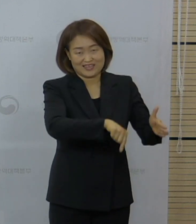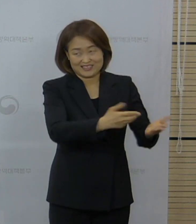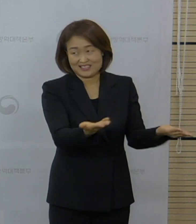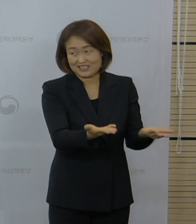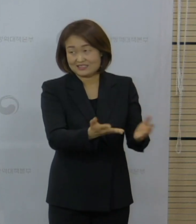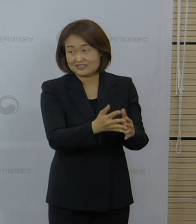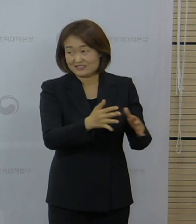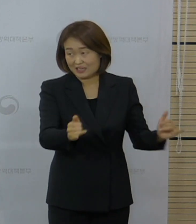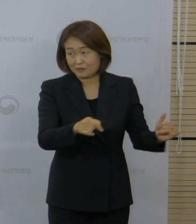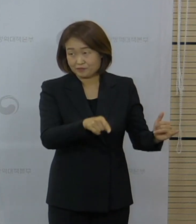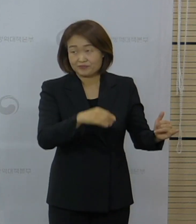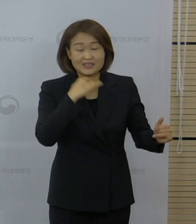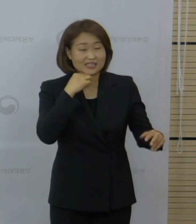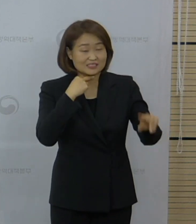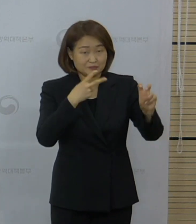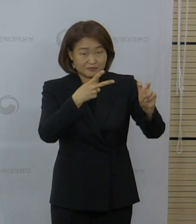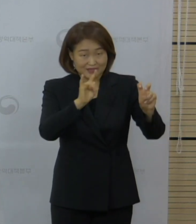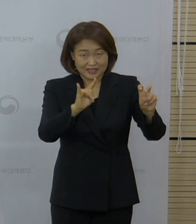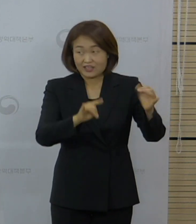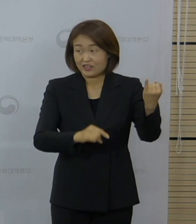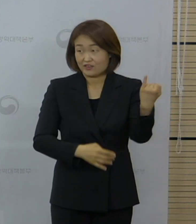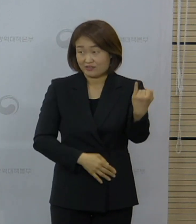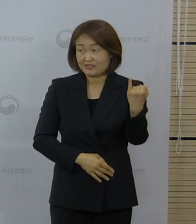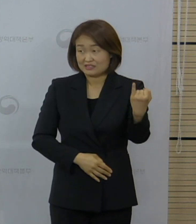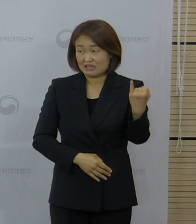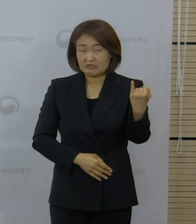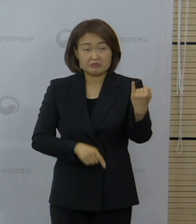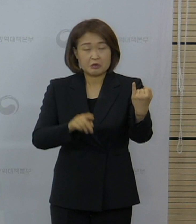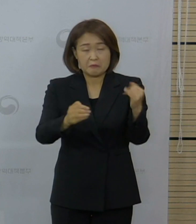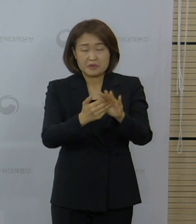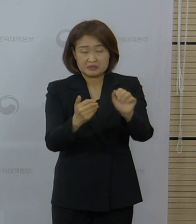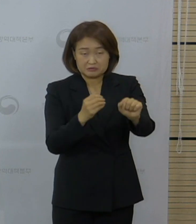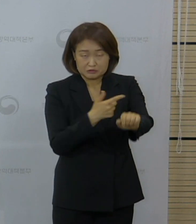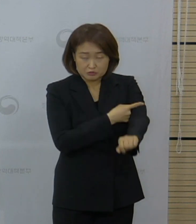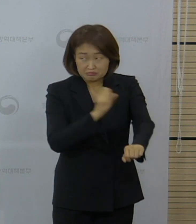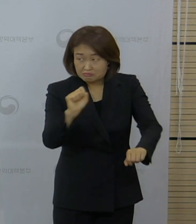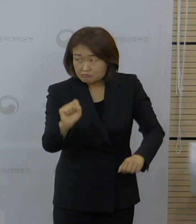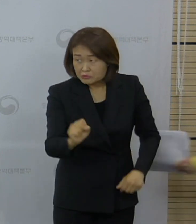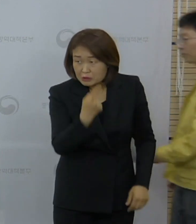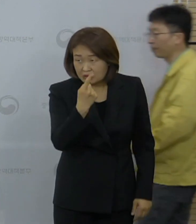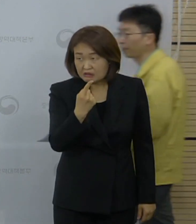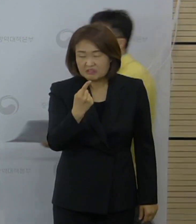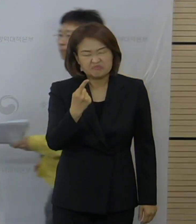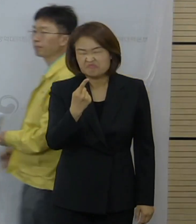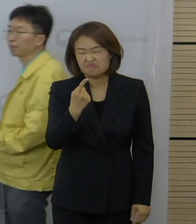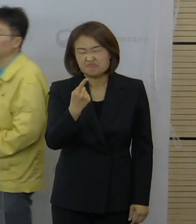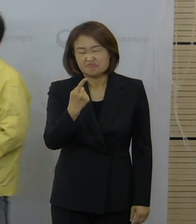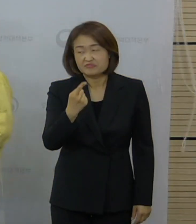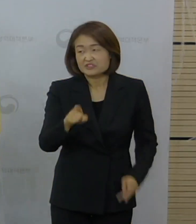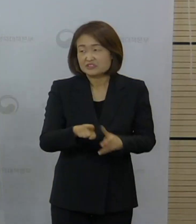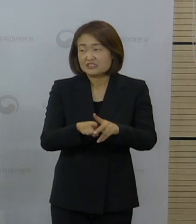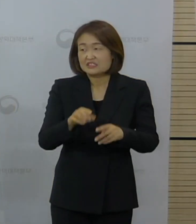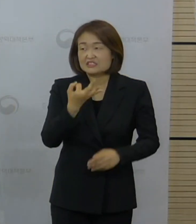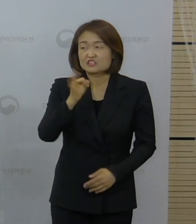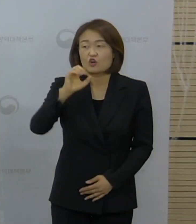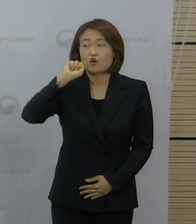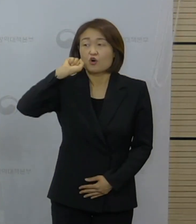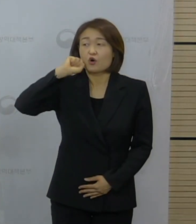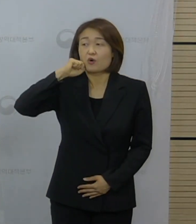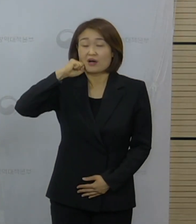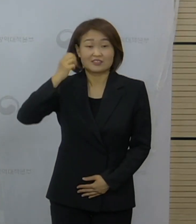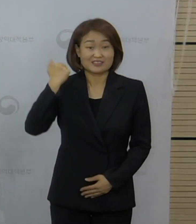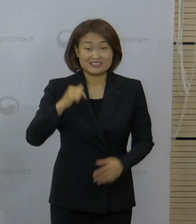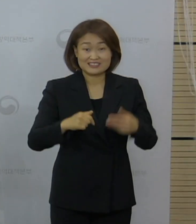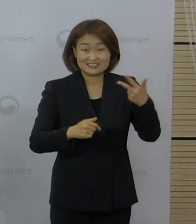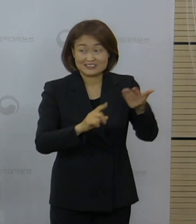사례는 지난 7일 발표해 주었던 국내 세 번째 혈전 발생 관련된 신고 사례인지 확인해달라고 하셨습니다.